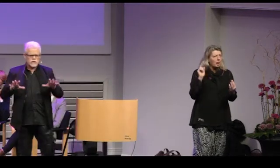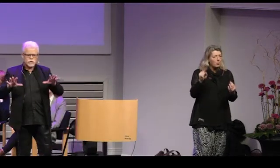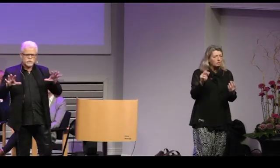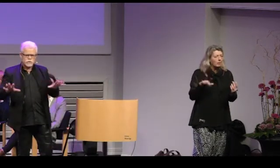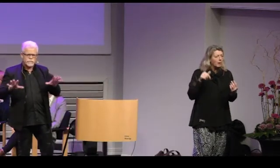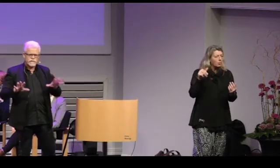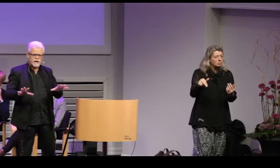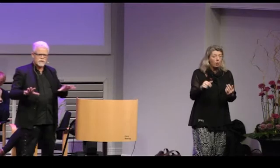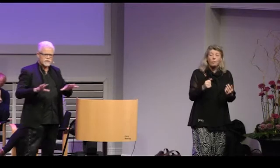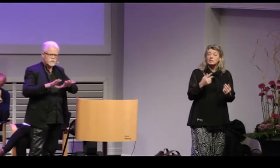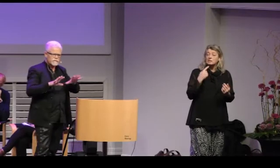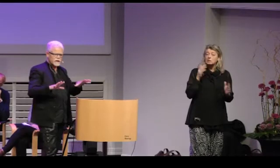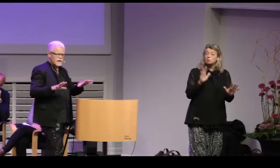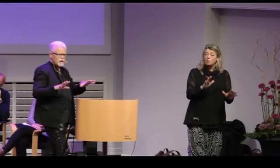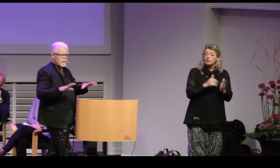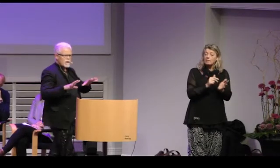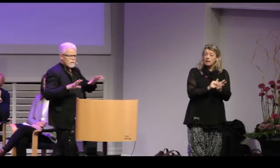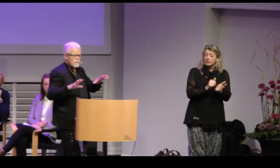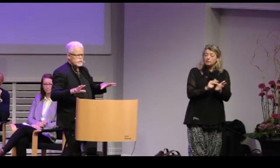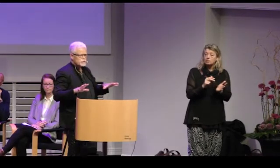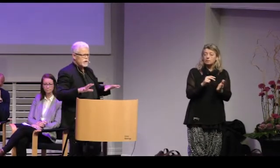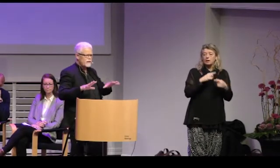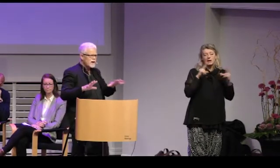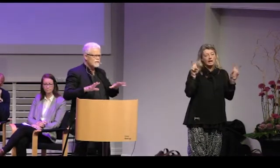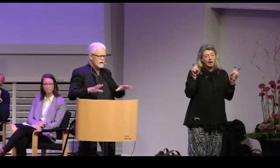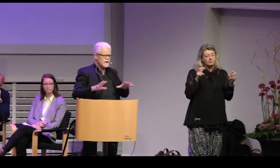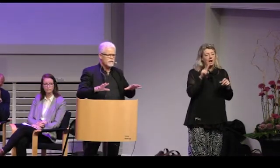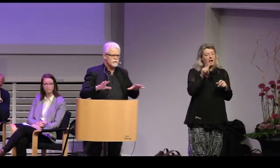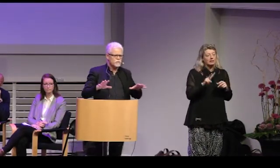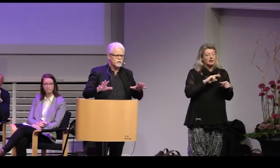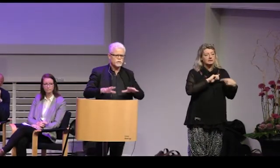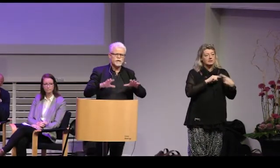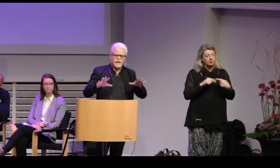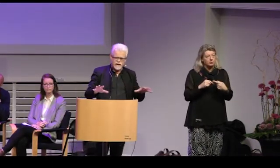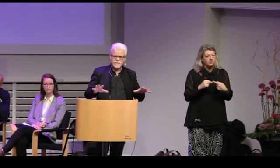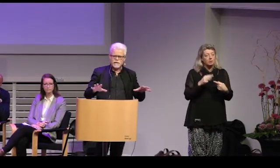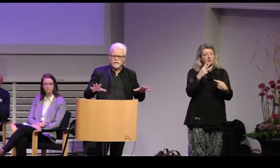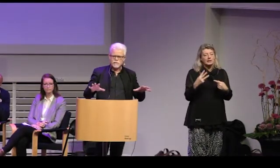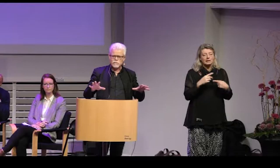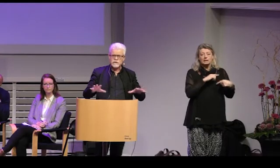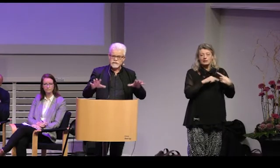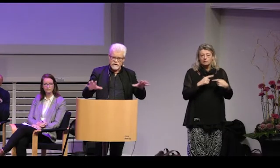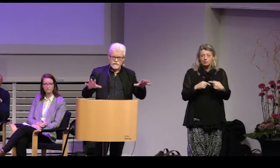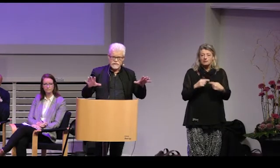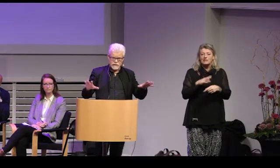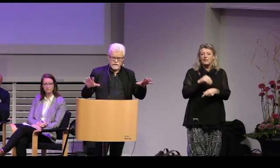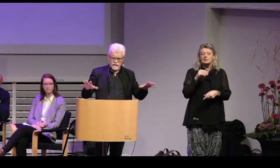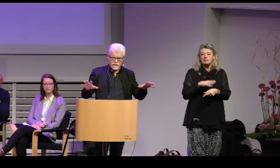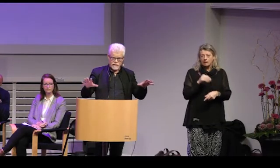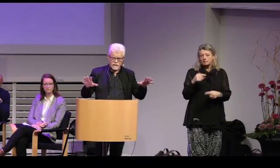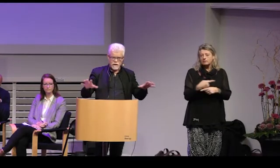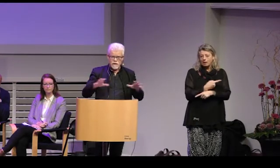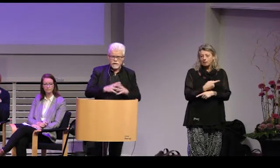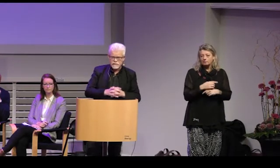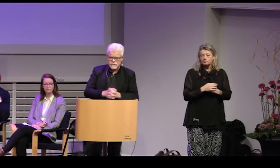vi skulle låta dem sluta vandra så kan vi kalla personerna för andra generationens och tredje generationens svenskar